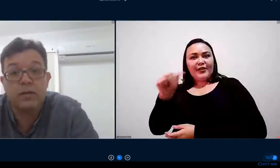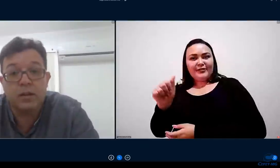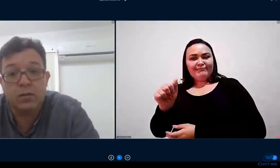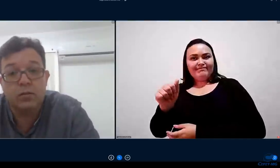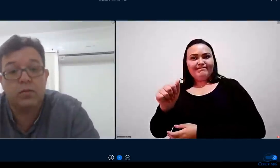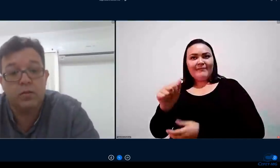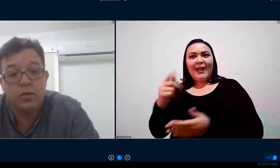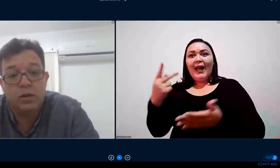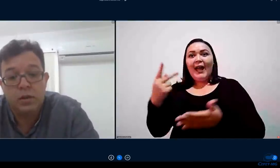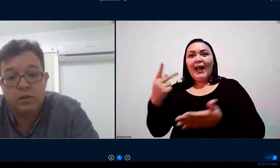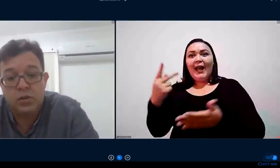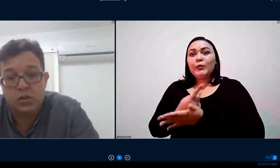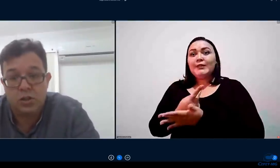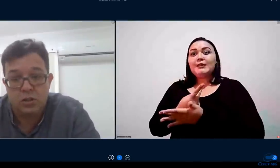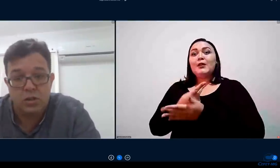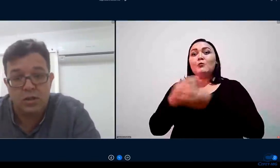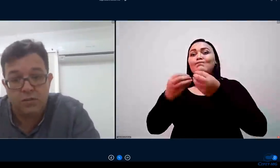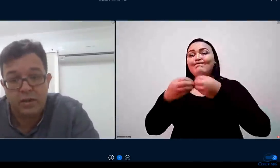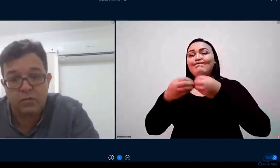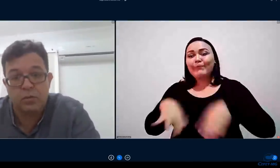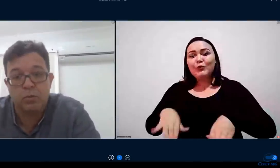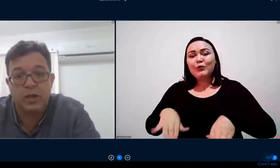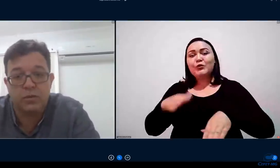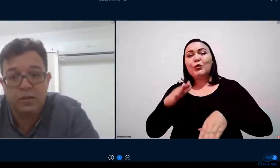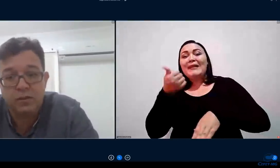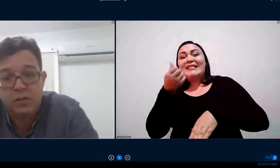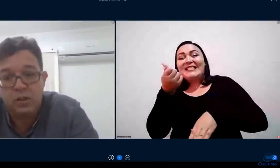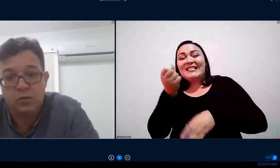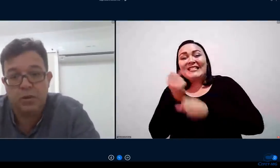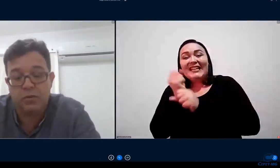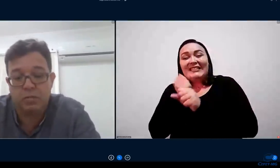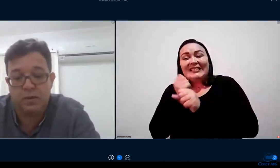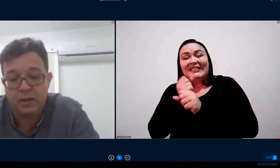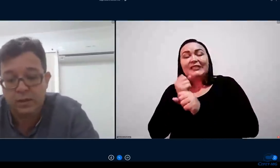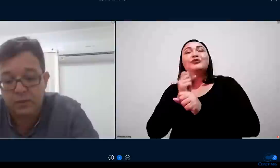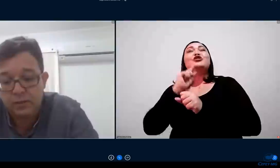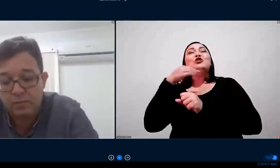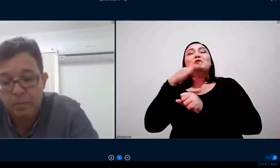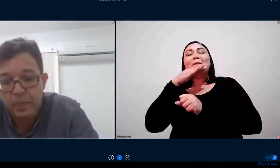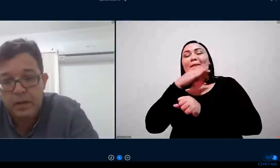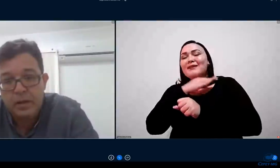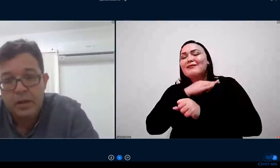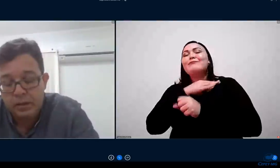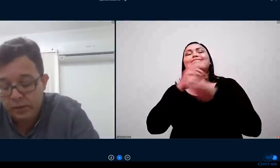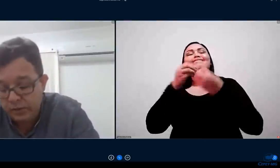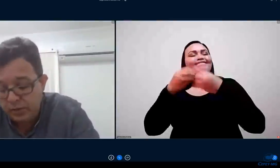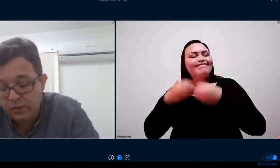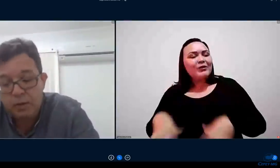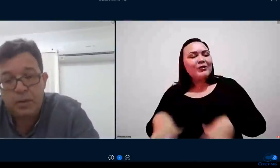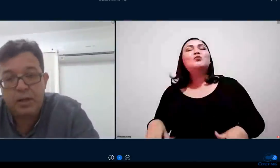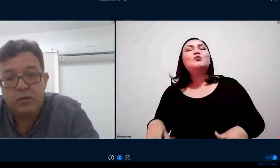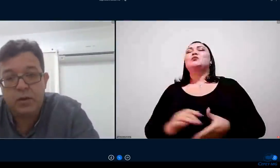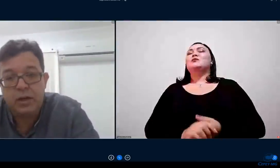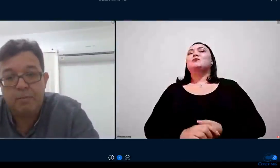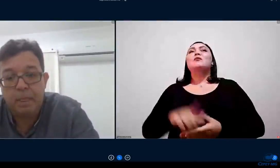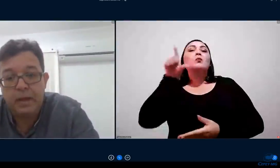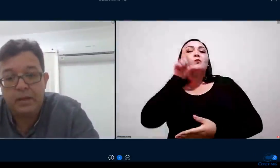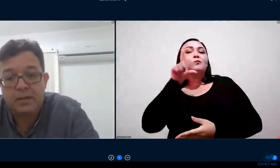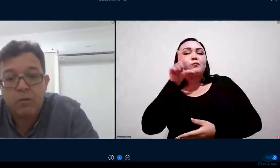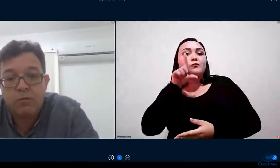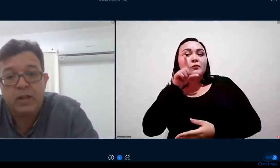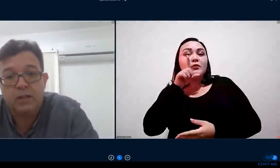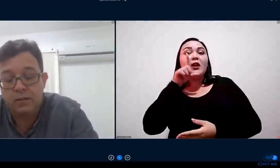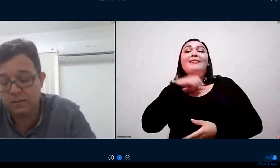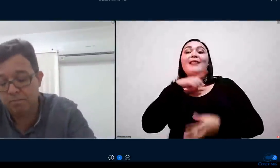-Katrina dois anos de reflexos que puderam ser sentidos pelos especialistas então a gente dizia para eles olha